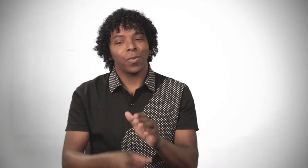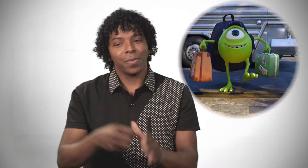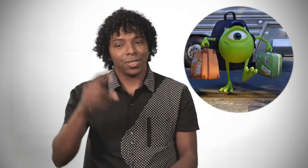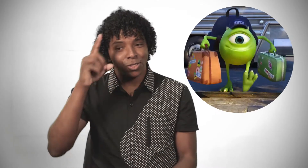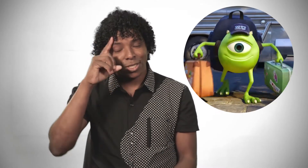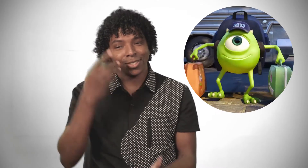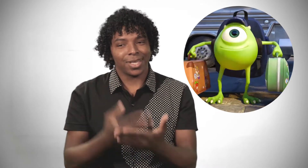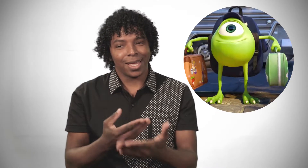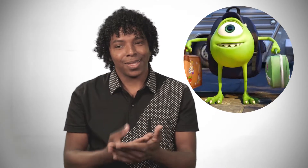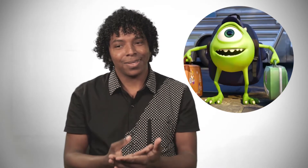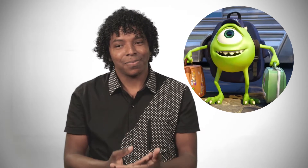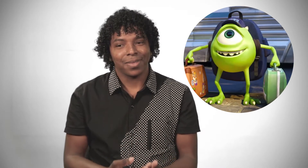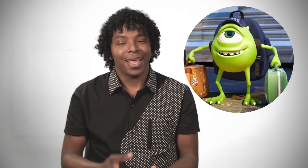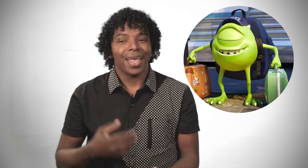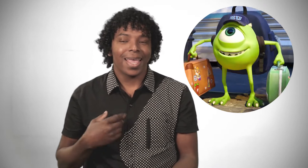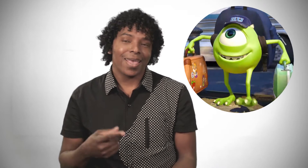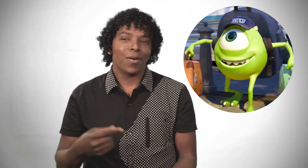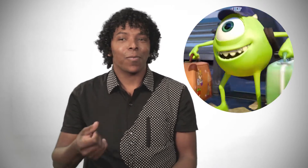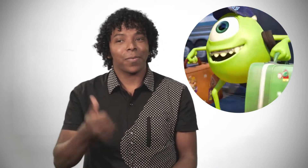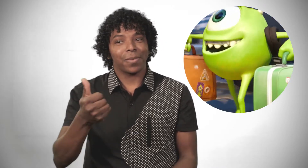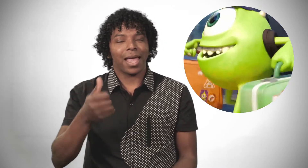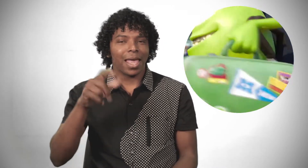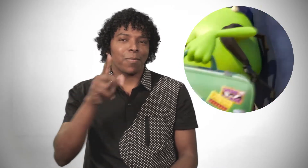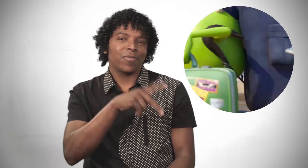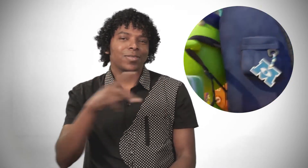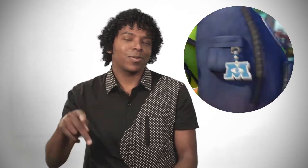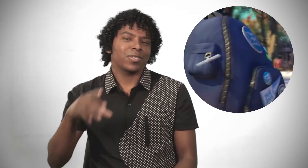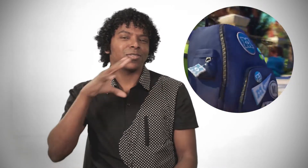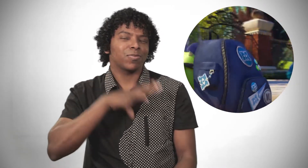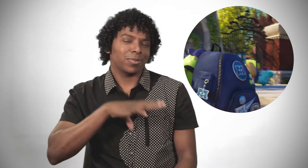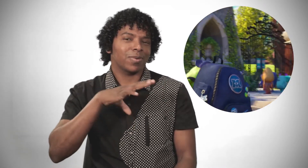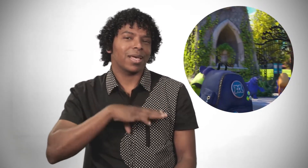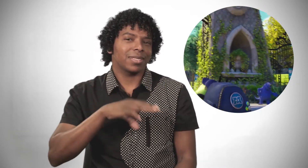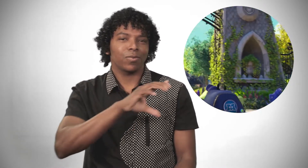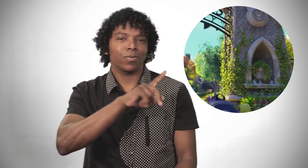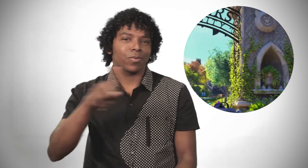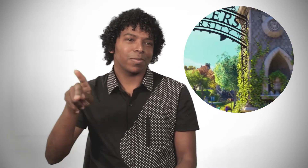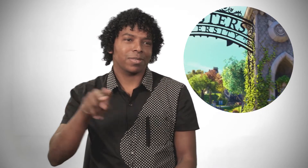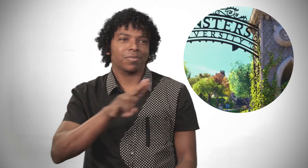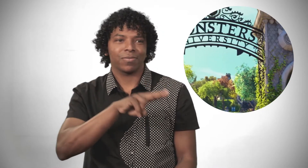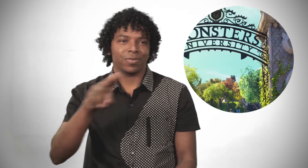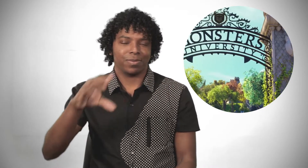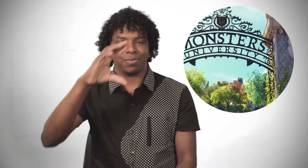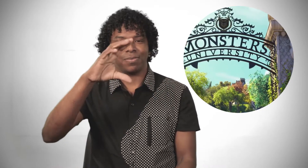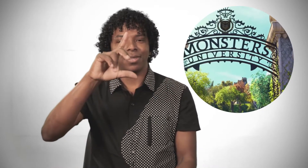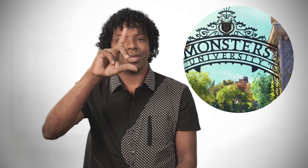No primeiro dia de aula, a primeira professora foi de língua portuguesa, com uma L2. Professora